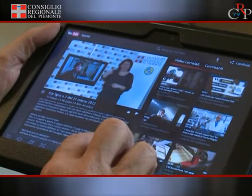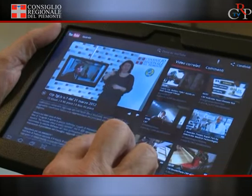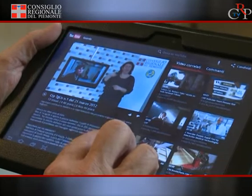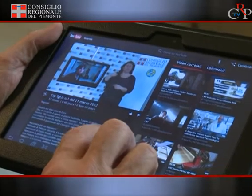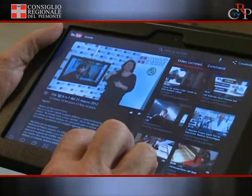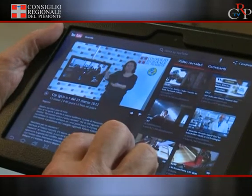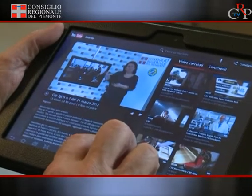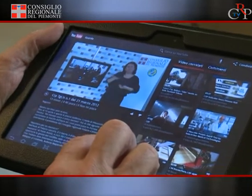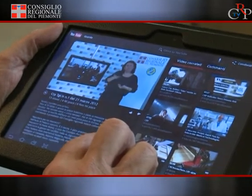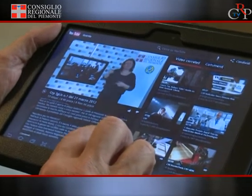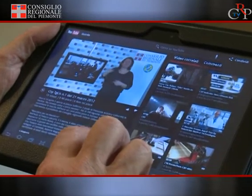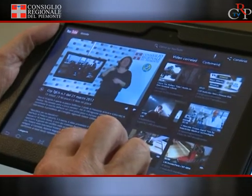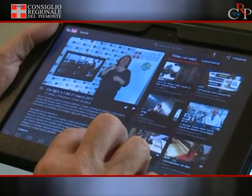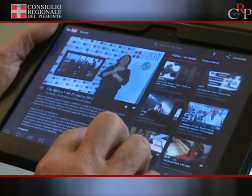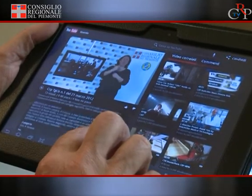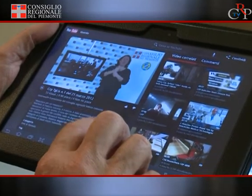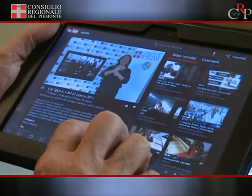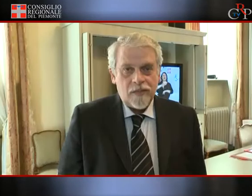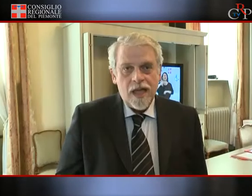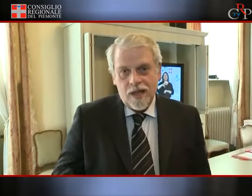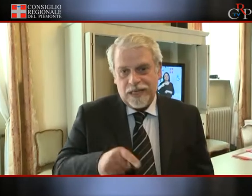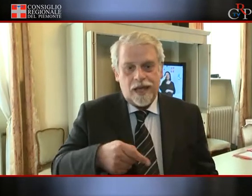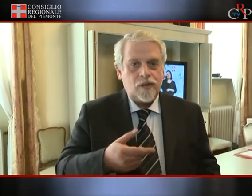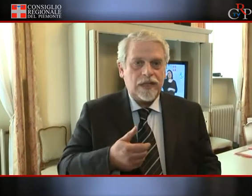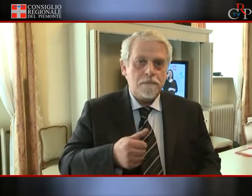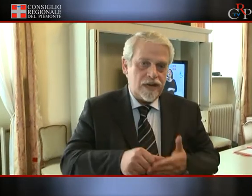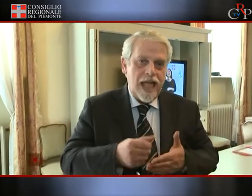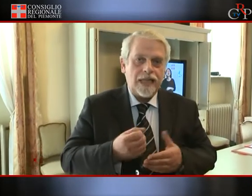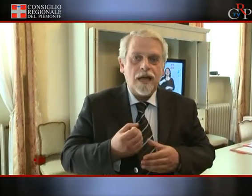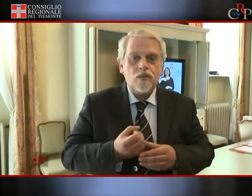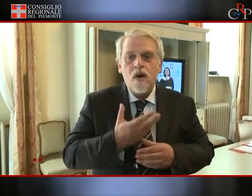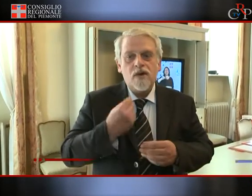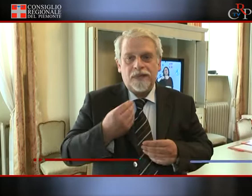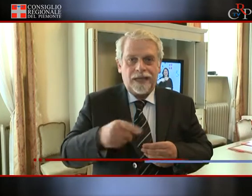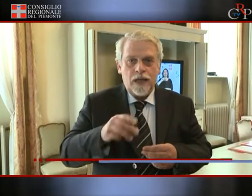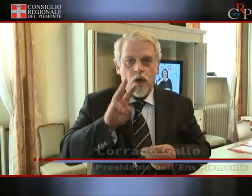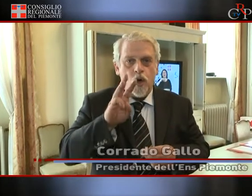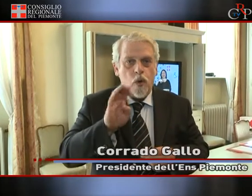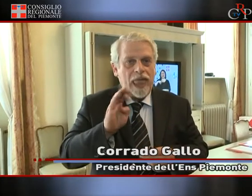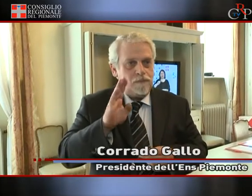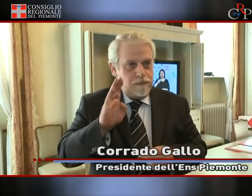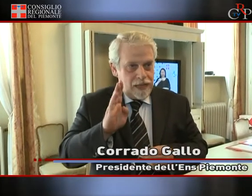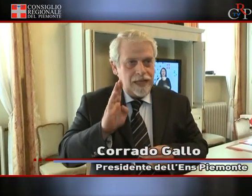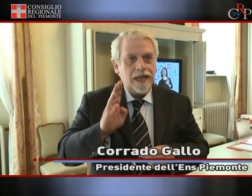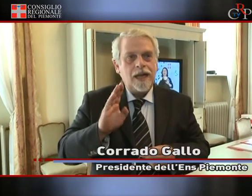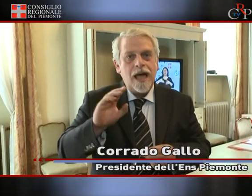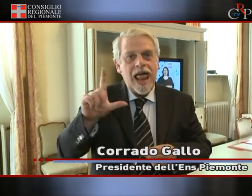-LIS come strumento di comunicazione sociale. Questa è un'occasione importante per il Consiglio regionale ENS Piemonte,